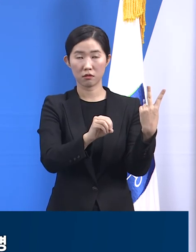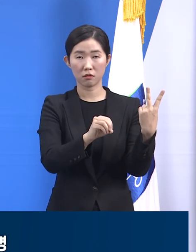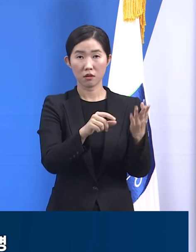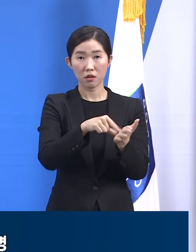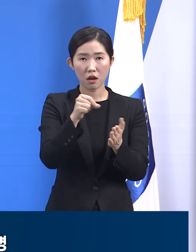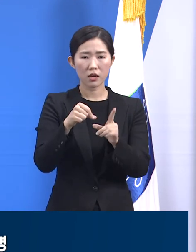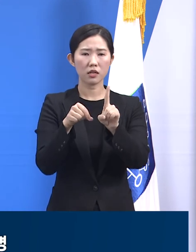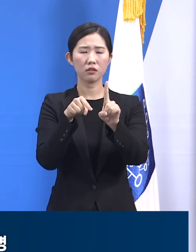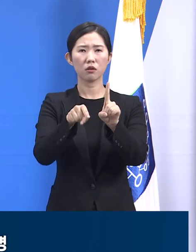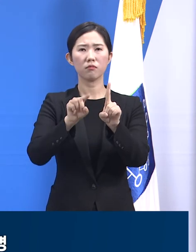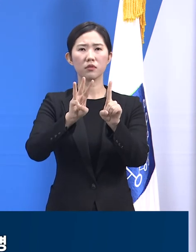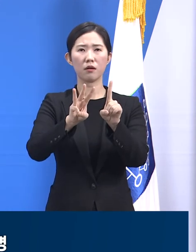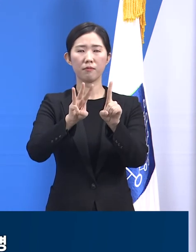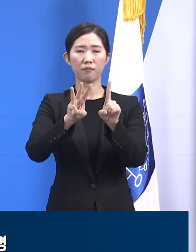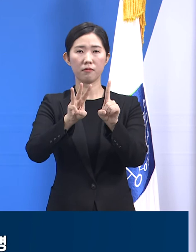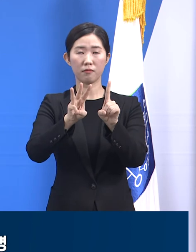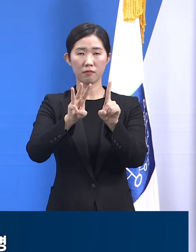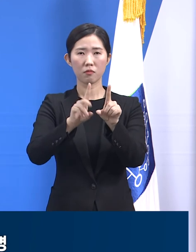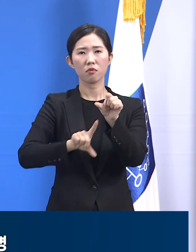높아졌습니다.